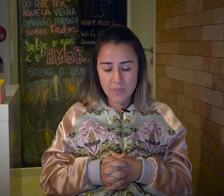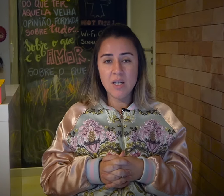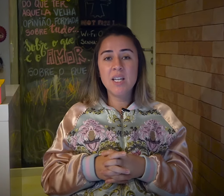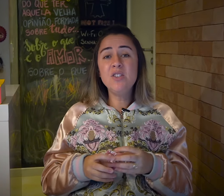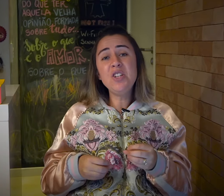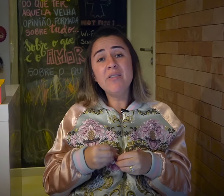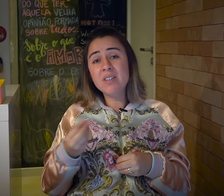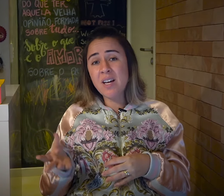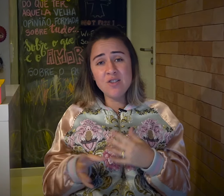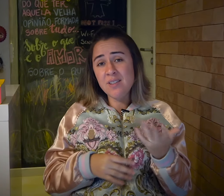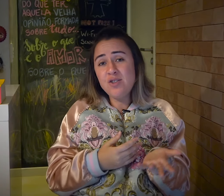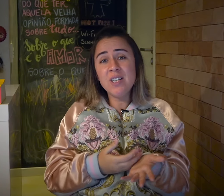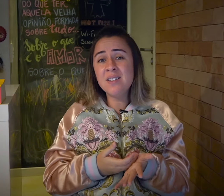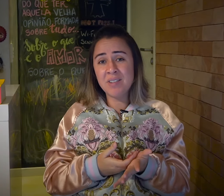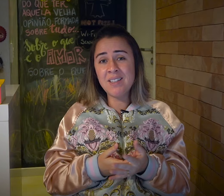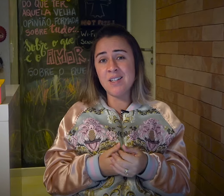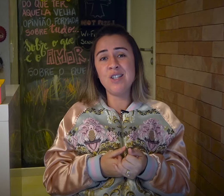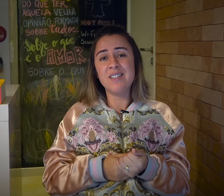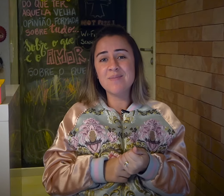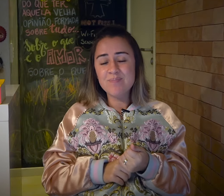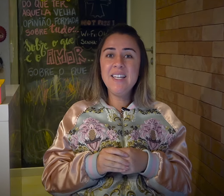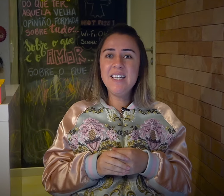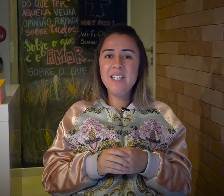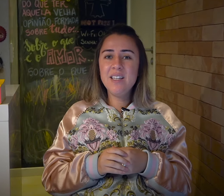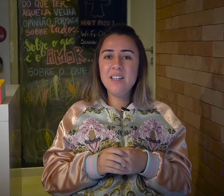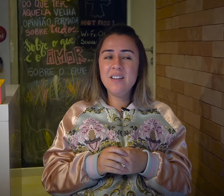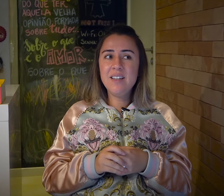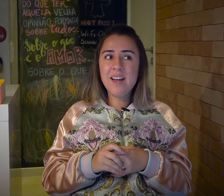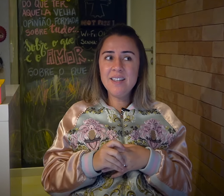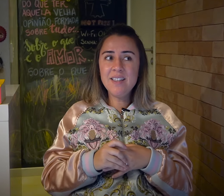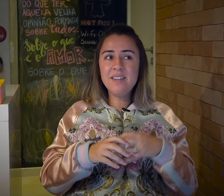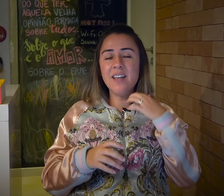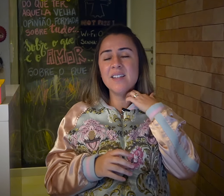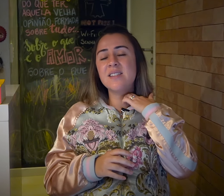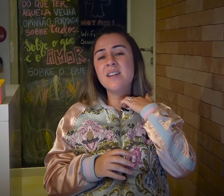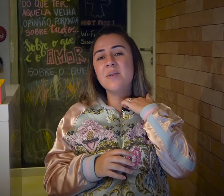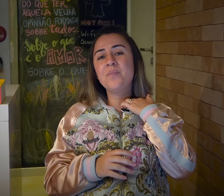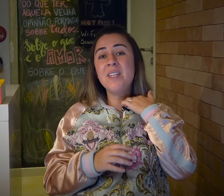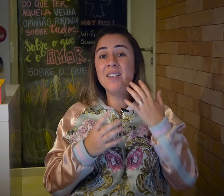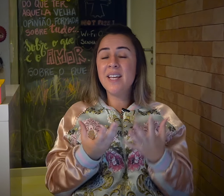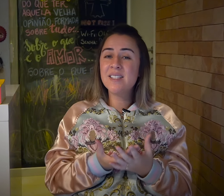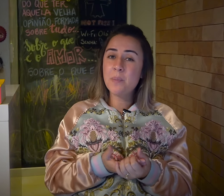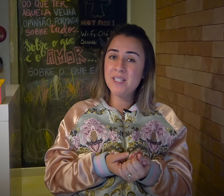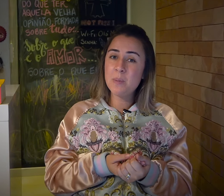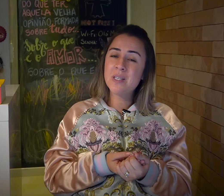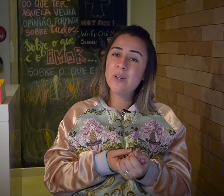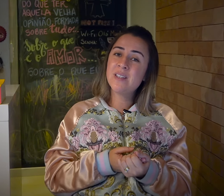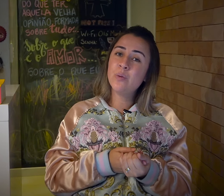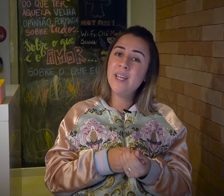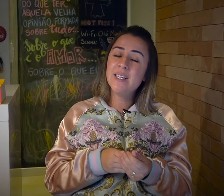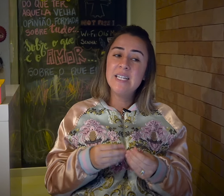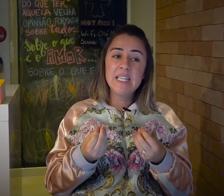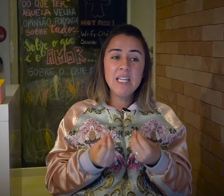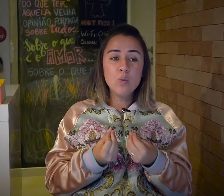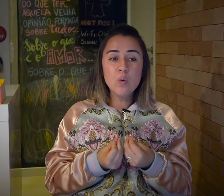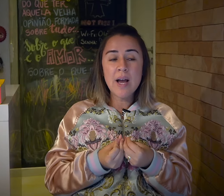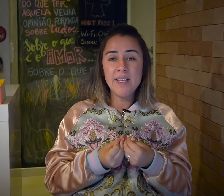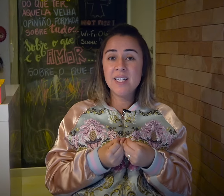que tinha vantagens e tinha desvantagens. E aí ele tem essa percepção nessa aldeia que em um lugar em que a